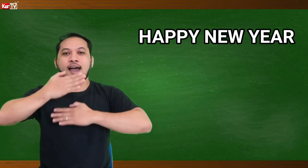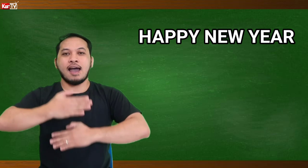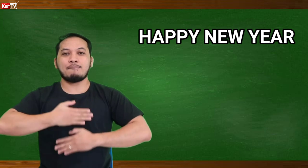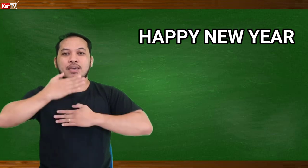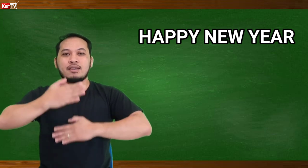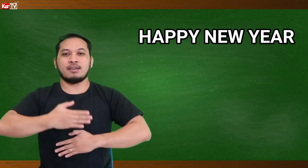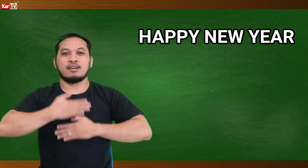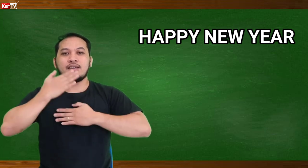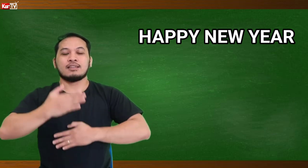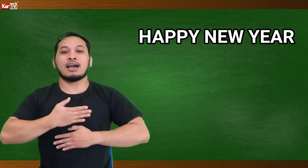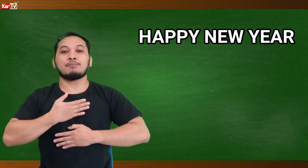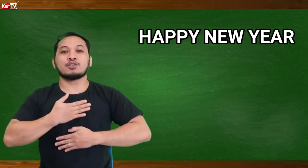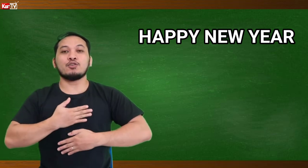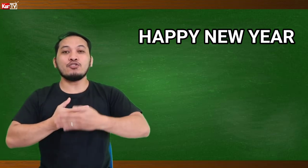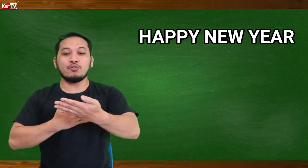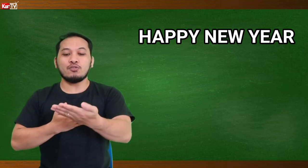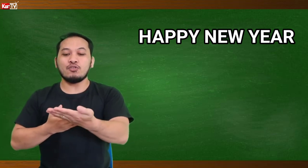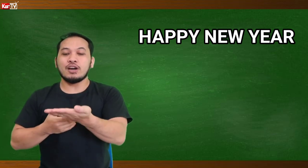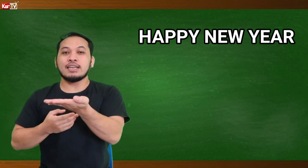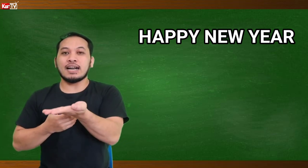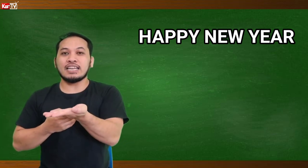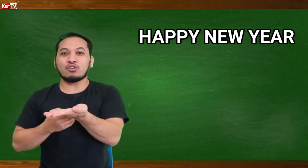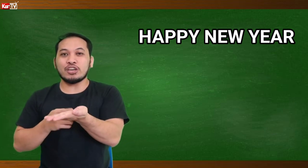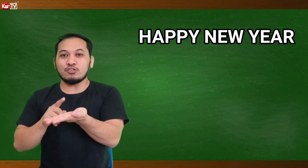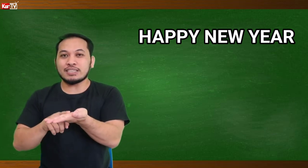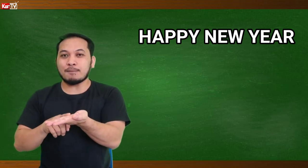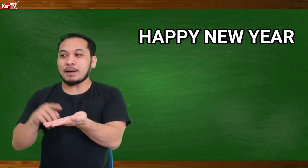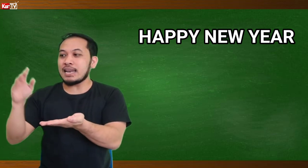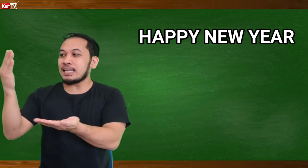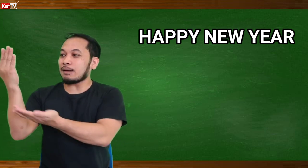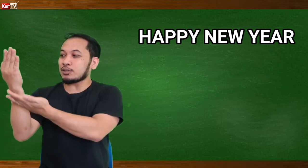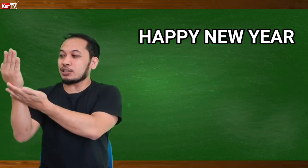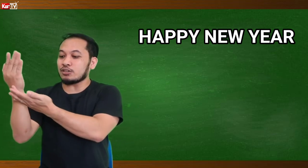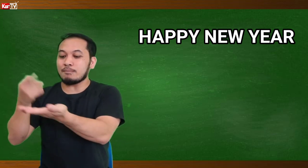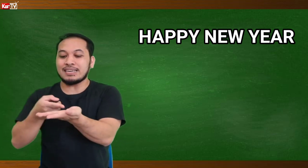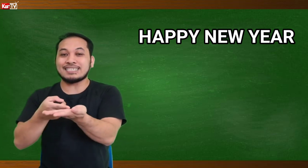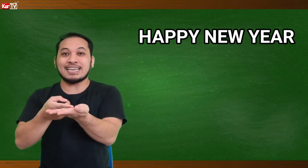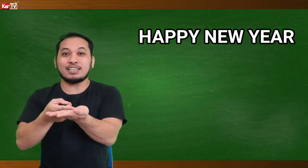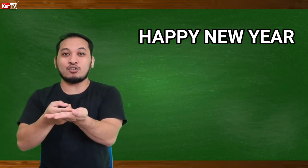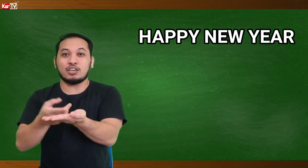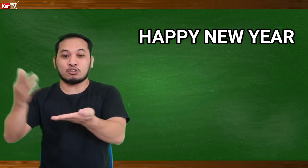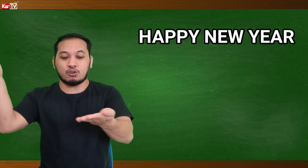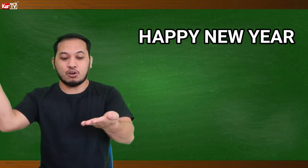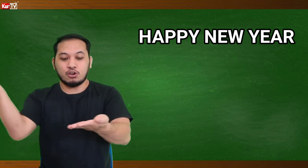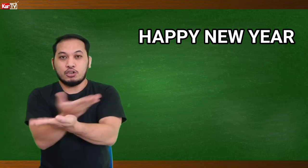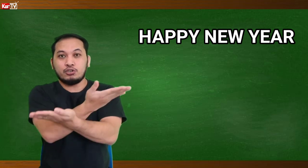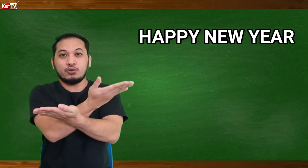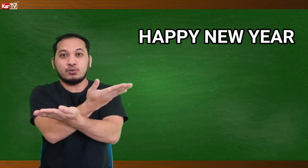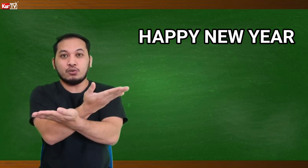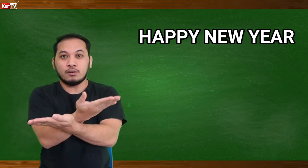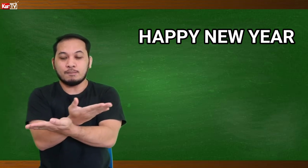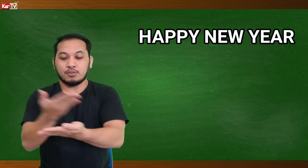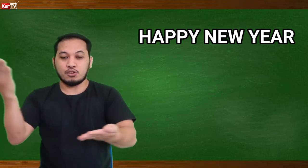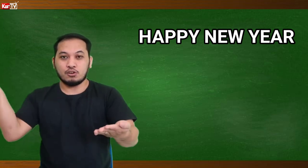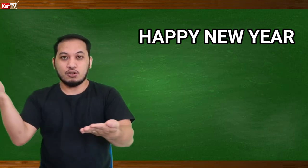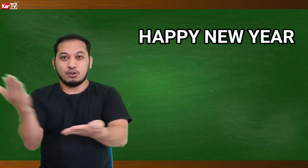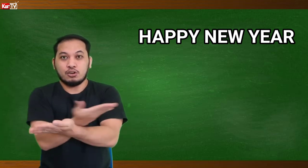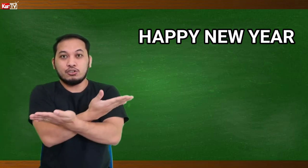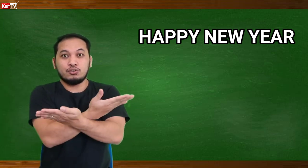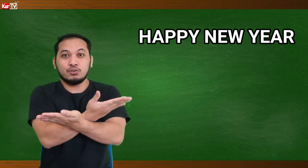Happy. Tapos yung new. Naka ganitong inyong isang pala. Tapos ito naman. Slide nyo dito. New. New.